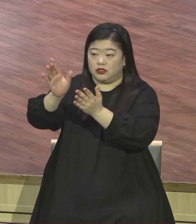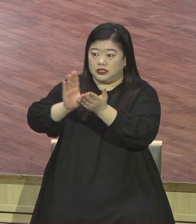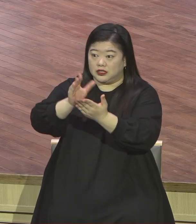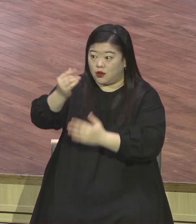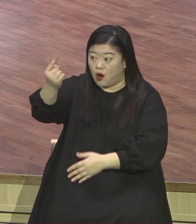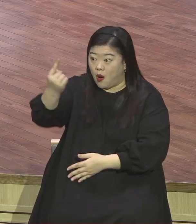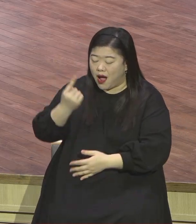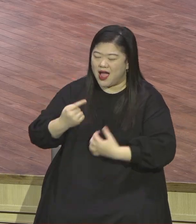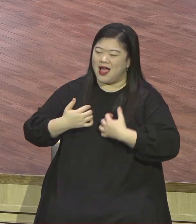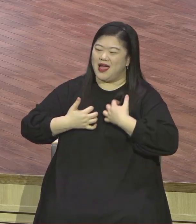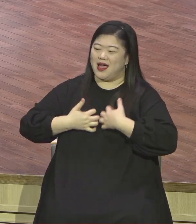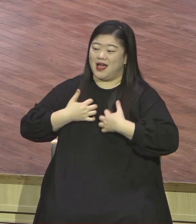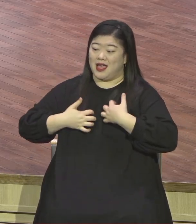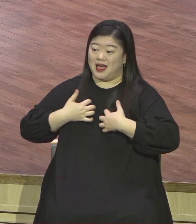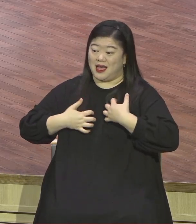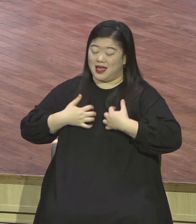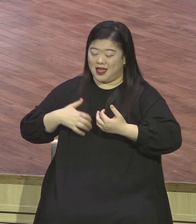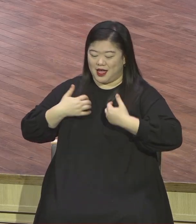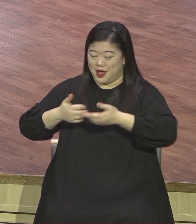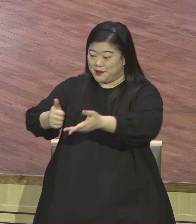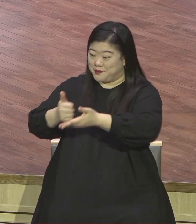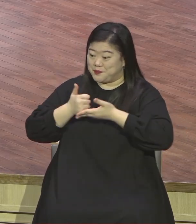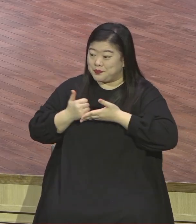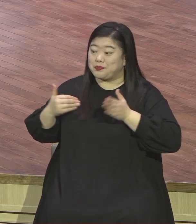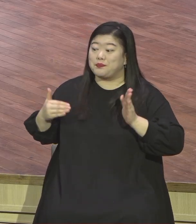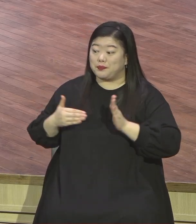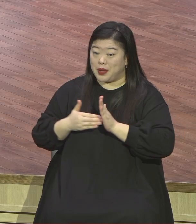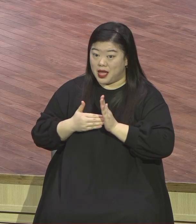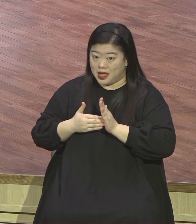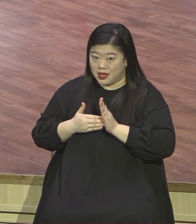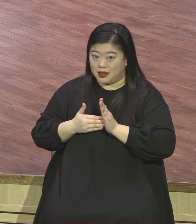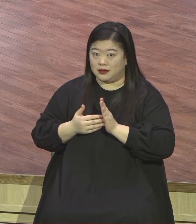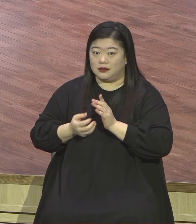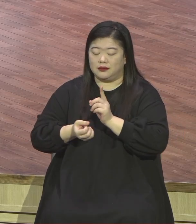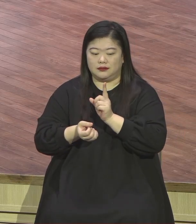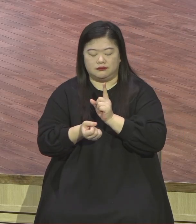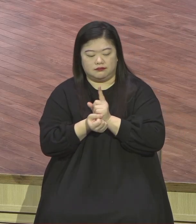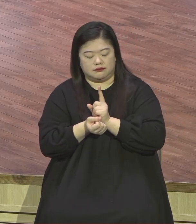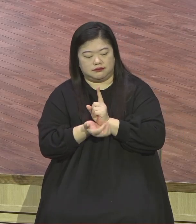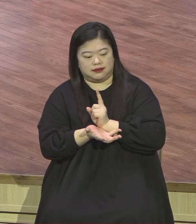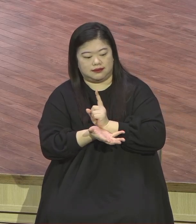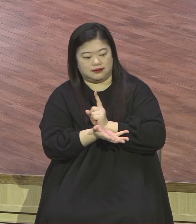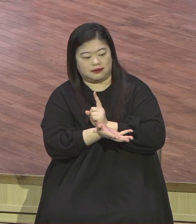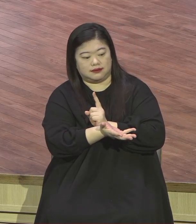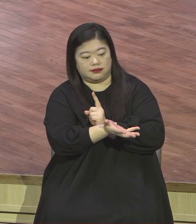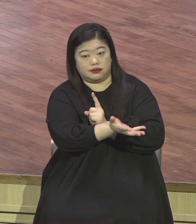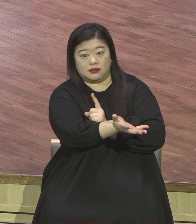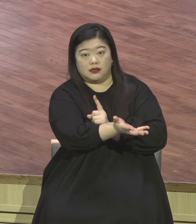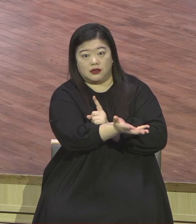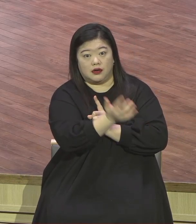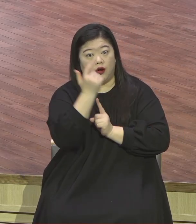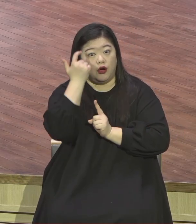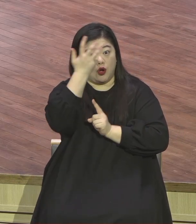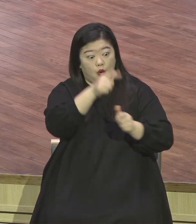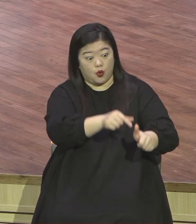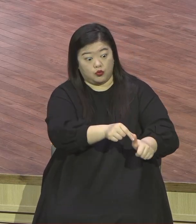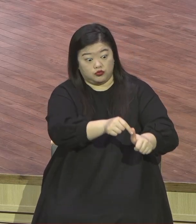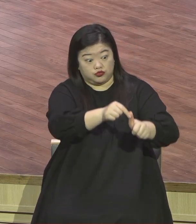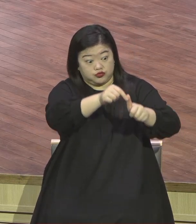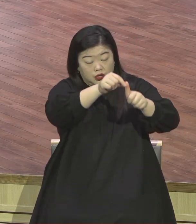내 삶이 생명을 살리는 생명 살리는 하나님의 은약 성취에 온전히 방향을